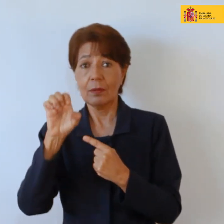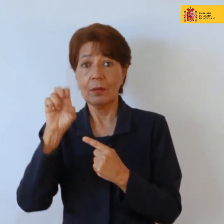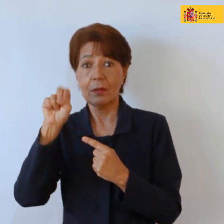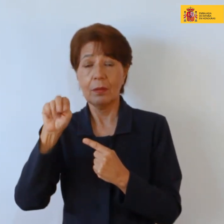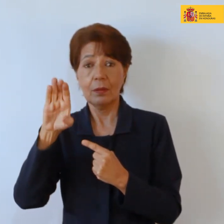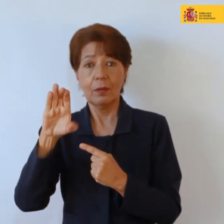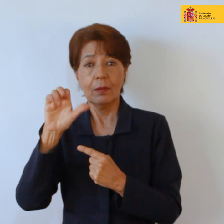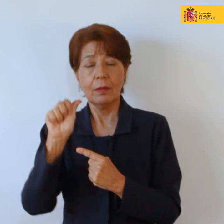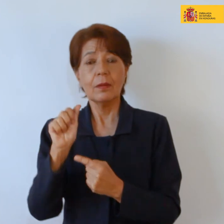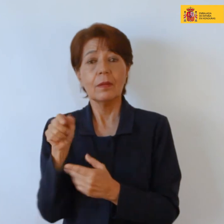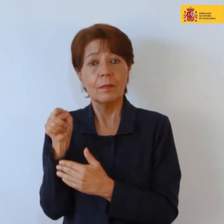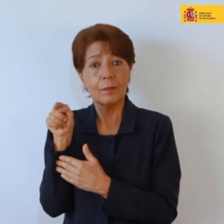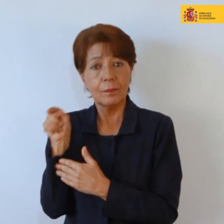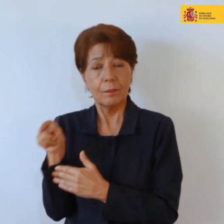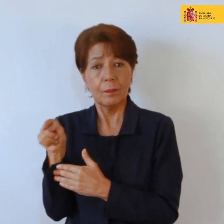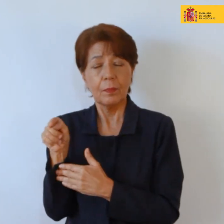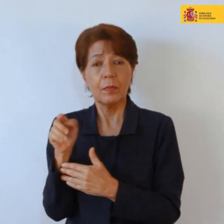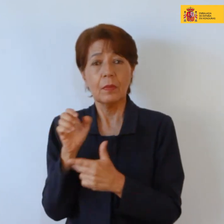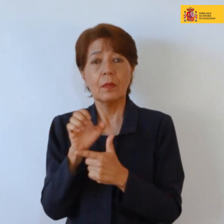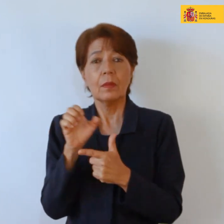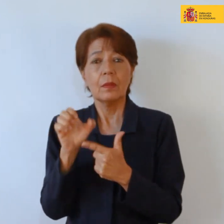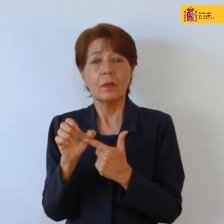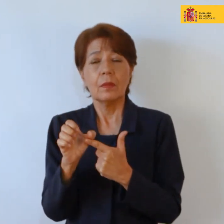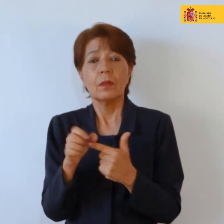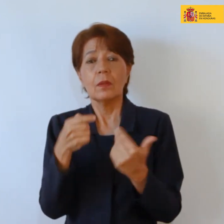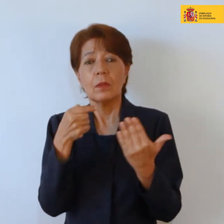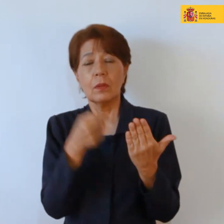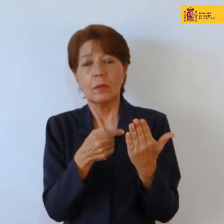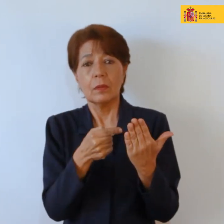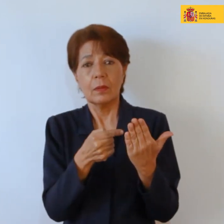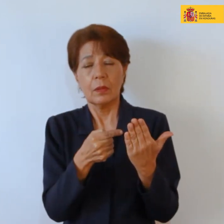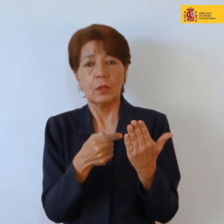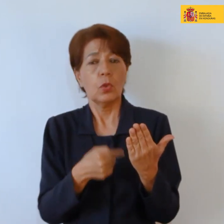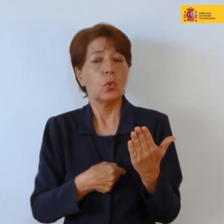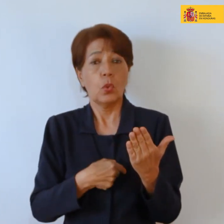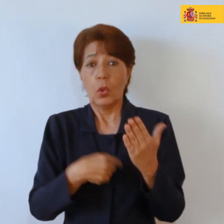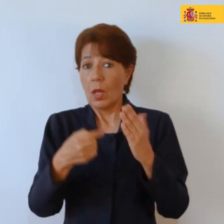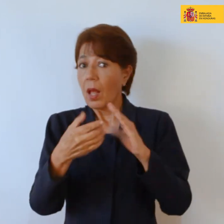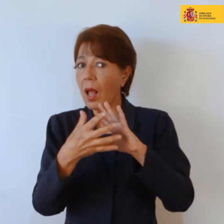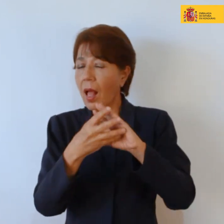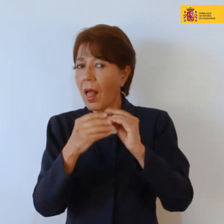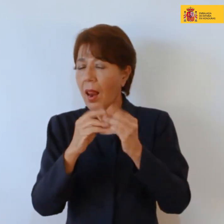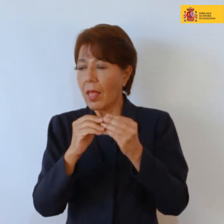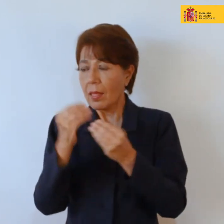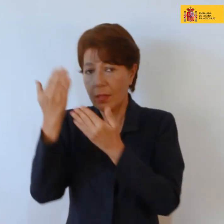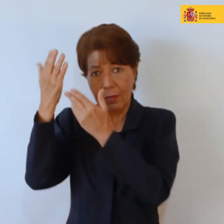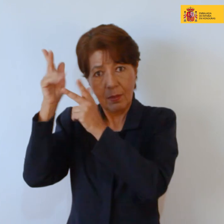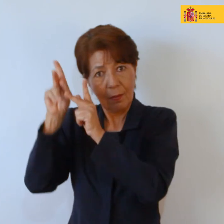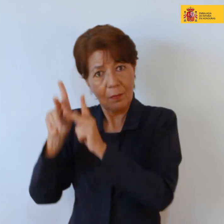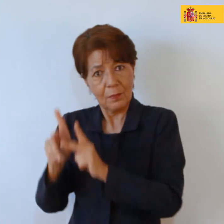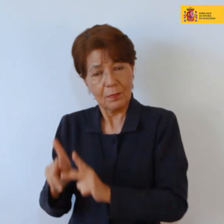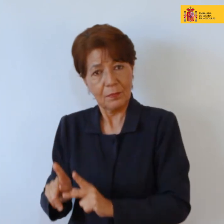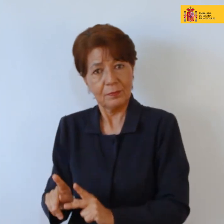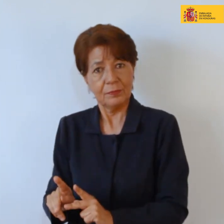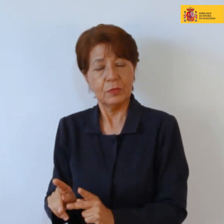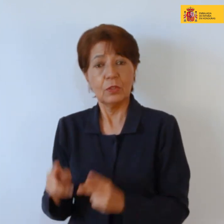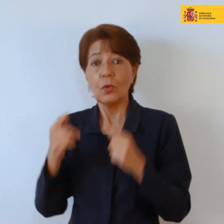está dentro de la parte como legendaria, ¿no? de estas